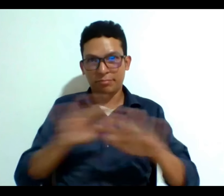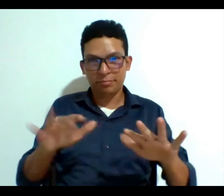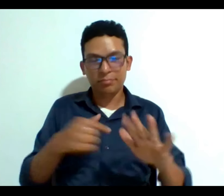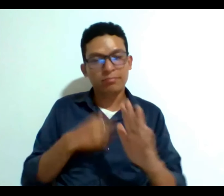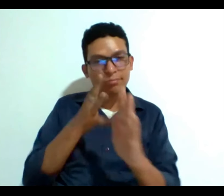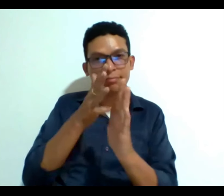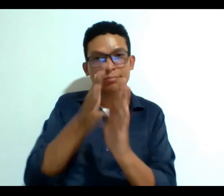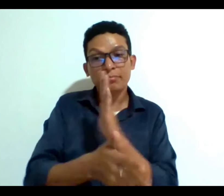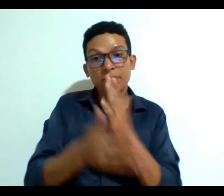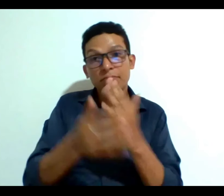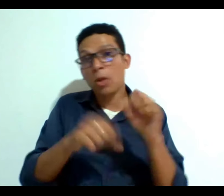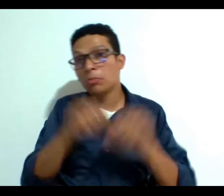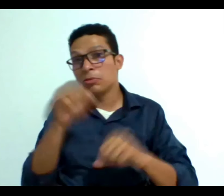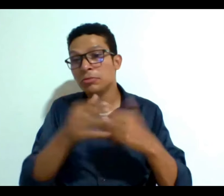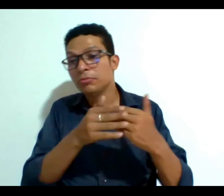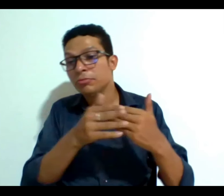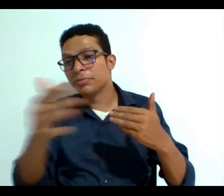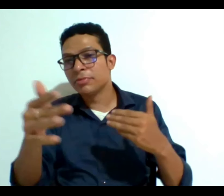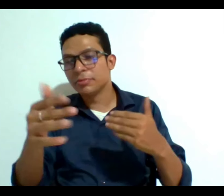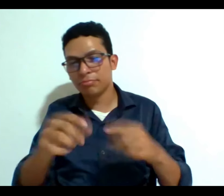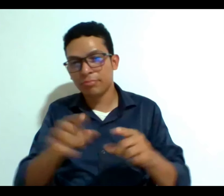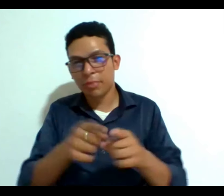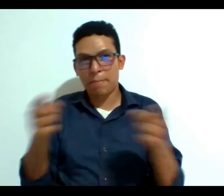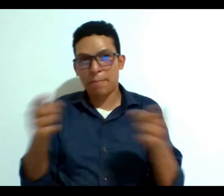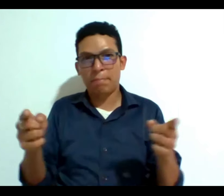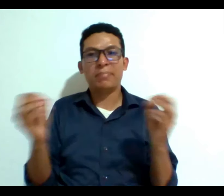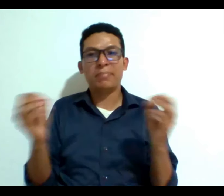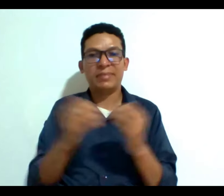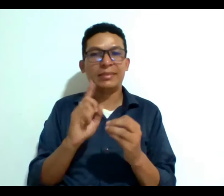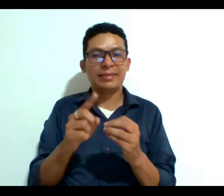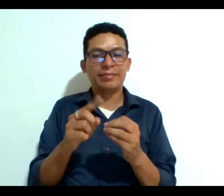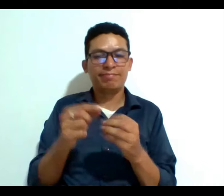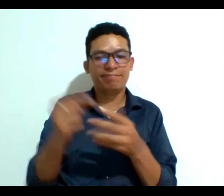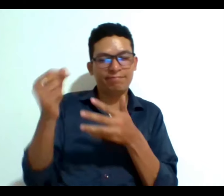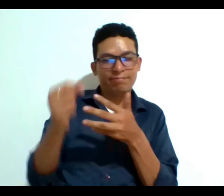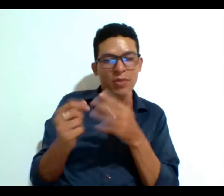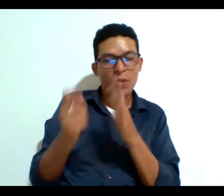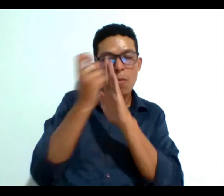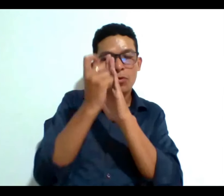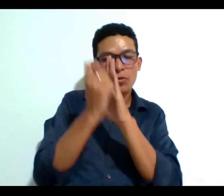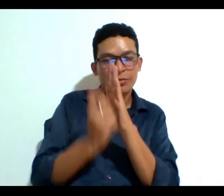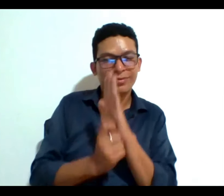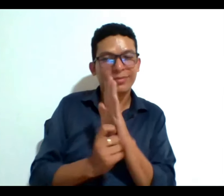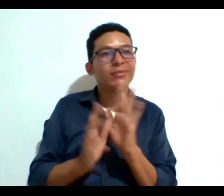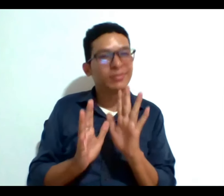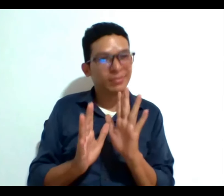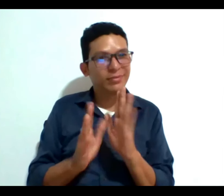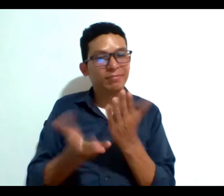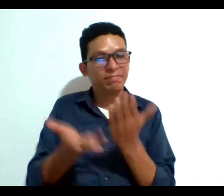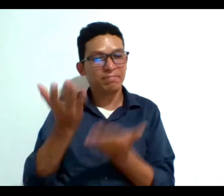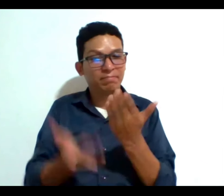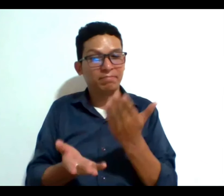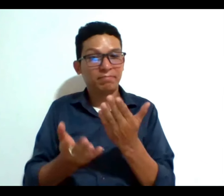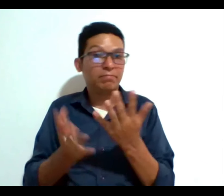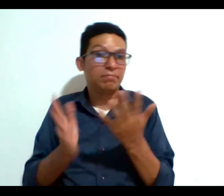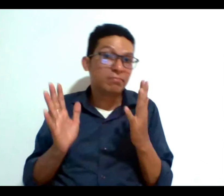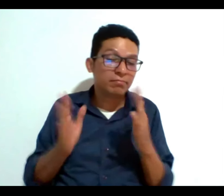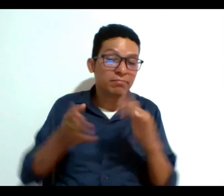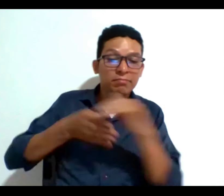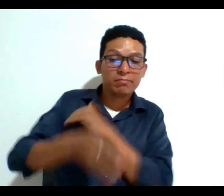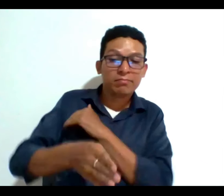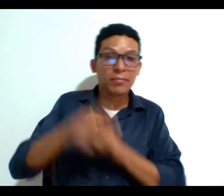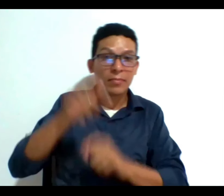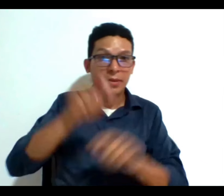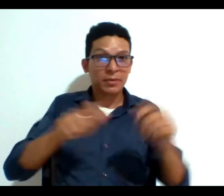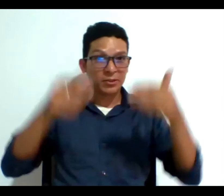en las siguientes preguntas puedo expandir los dilemas más puntuales de un lado de la discusión que es el acceso de las personas